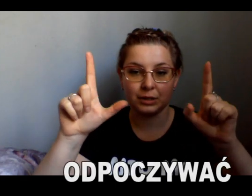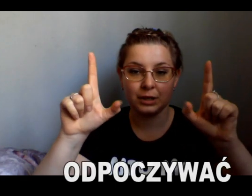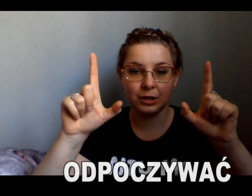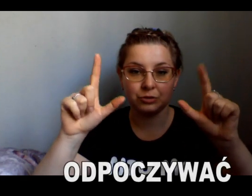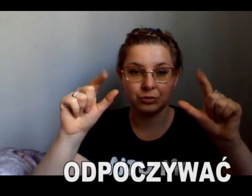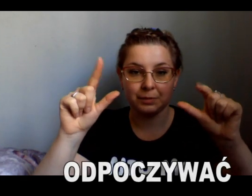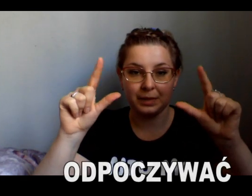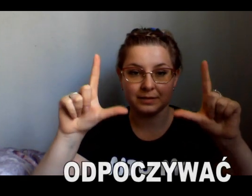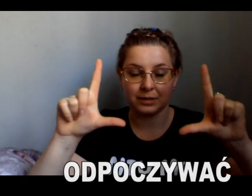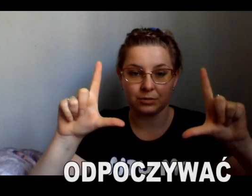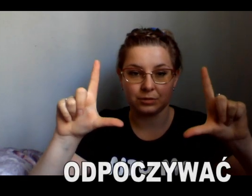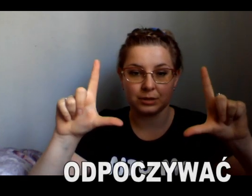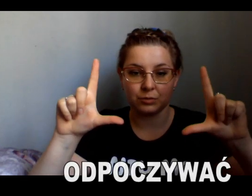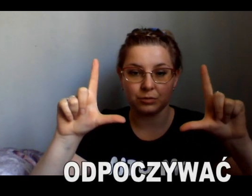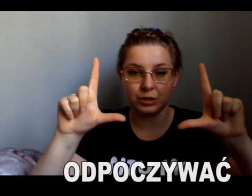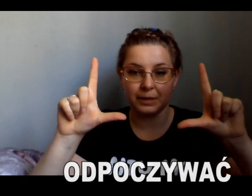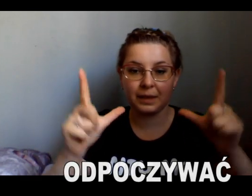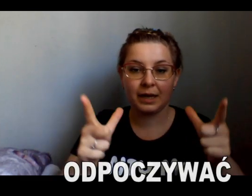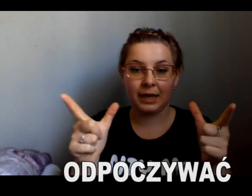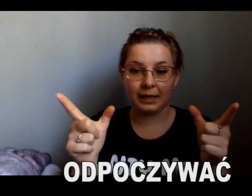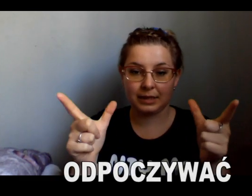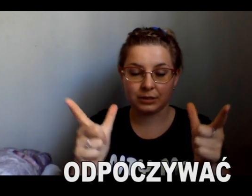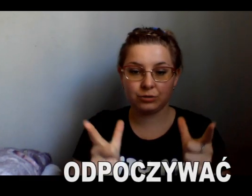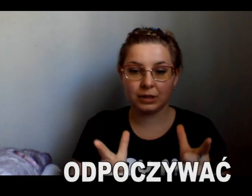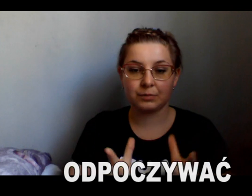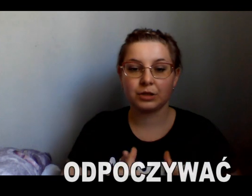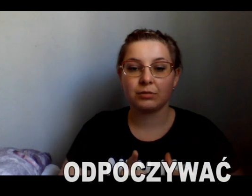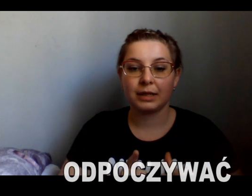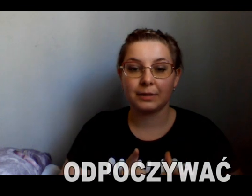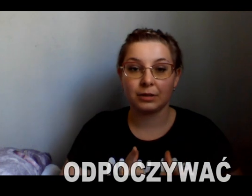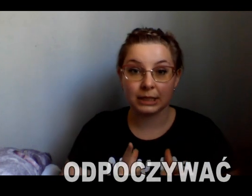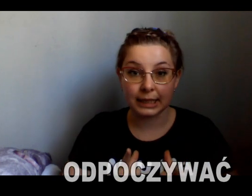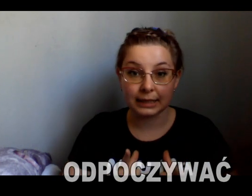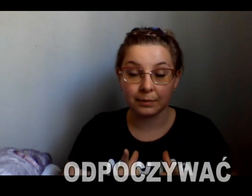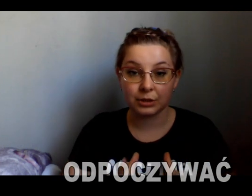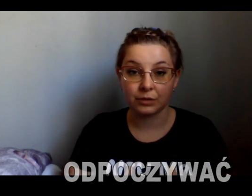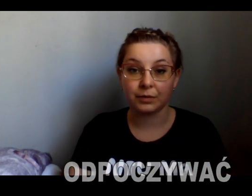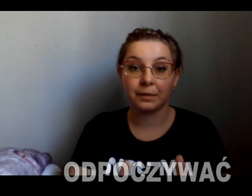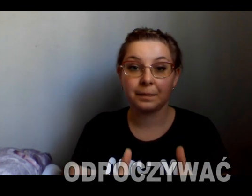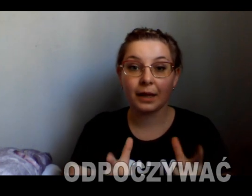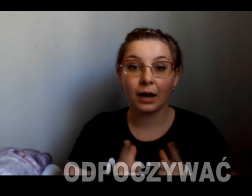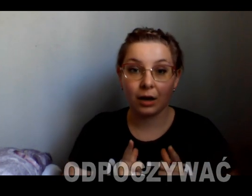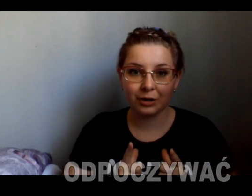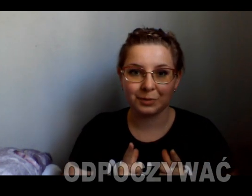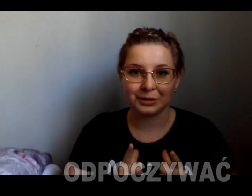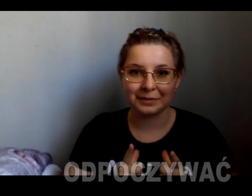kciuk i palec wskazujący są ku górze. I teraz kciukiem przykładamy do naszej klatki piersiowej. Odpoczywać.